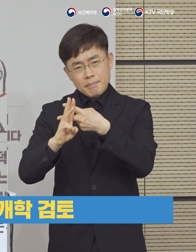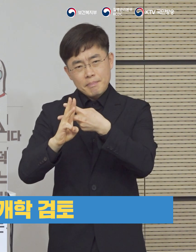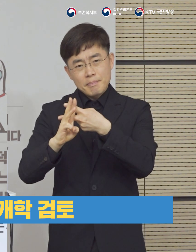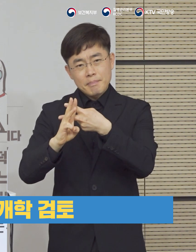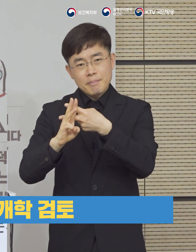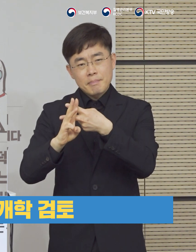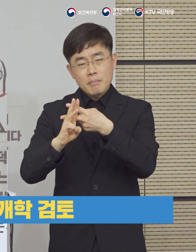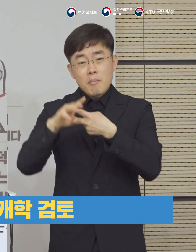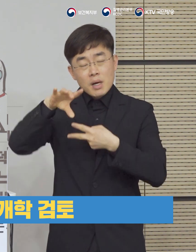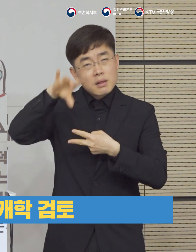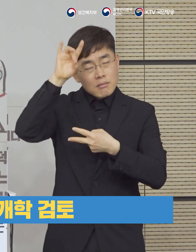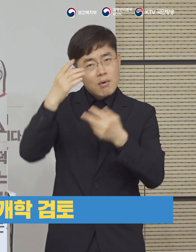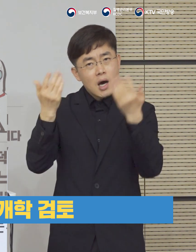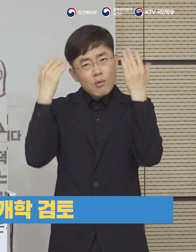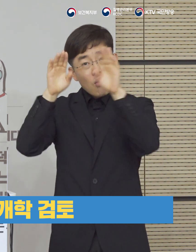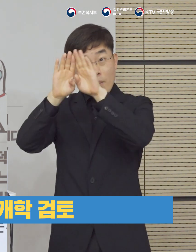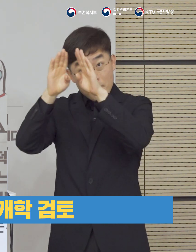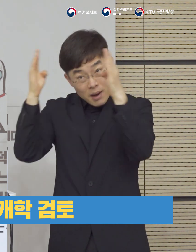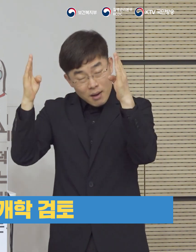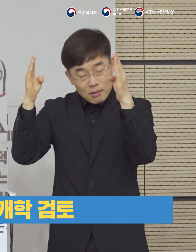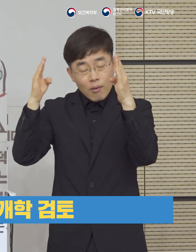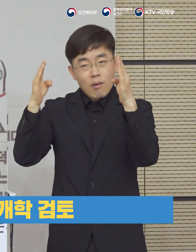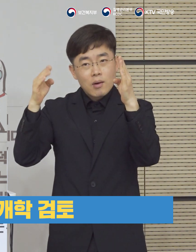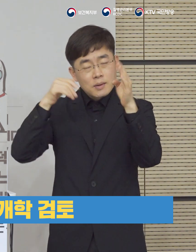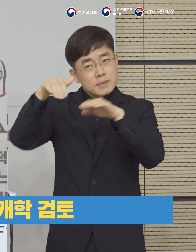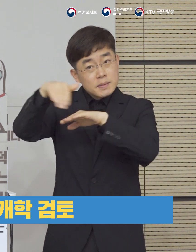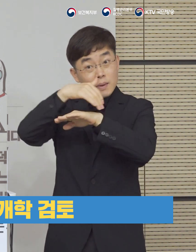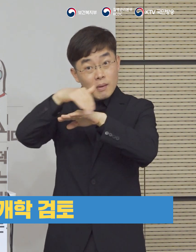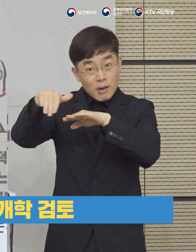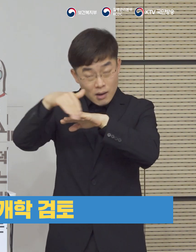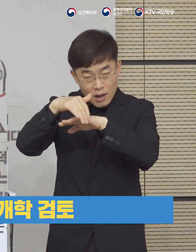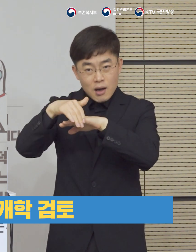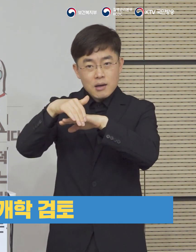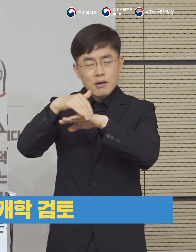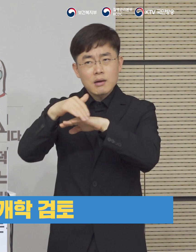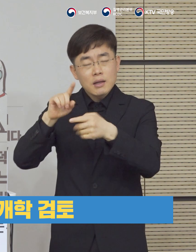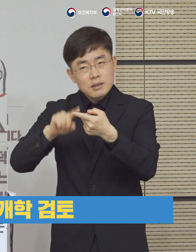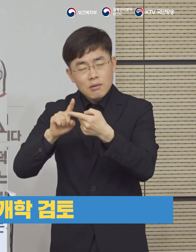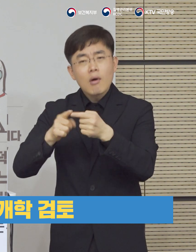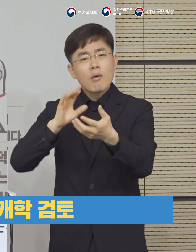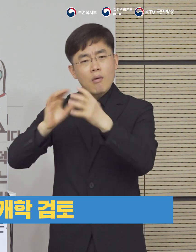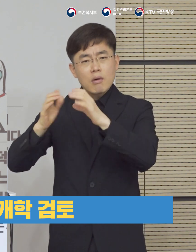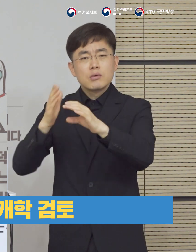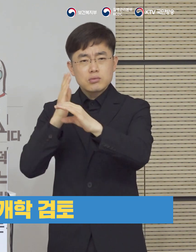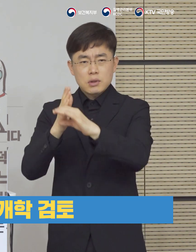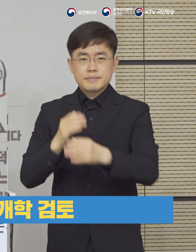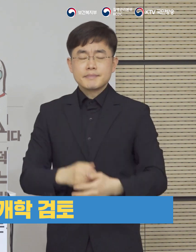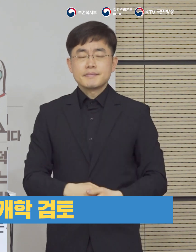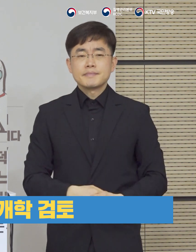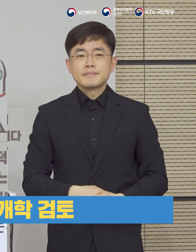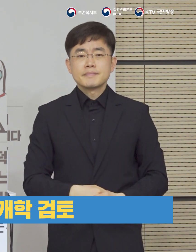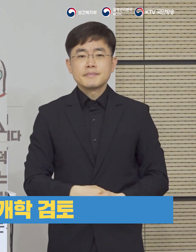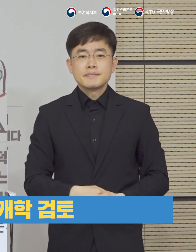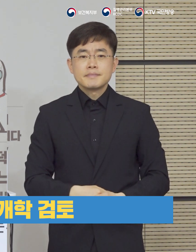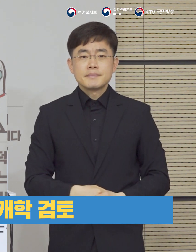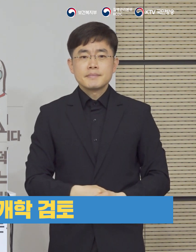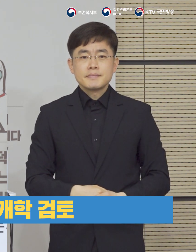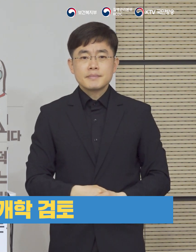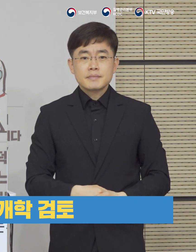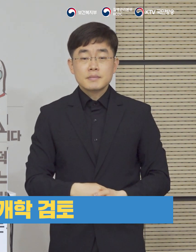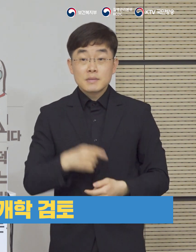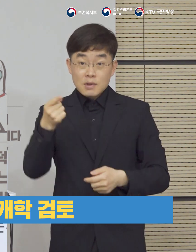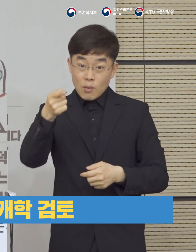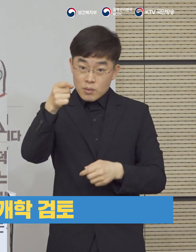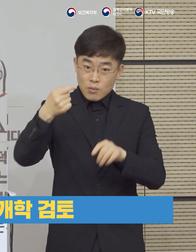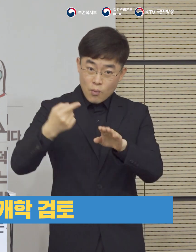있는 고3과 중3 학생들을 우선적으로 고려해서 등교할 수 있는 방안을 논의를 하고 있습니다.